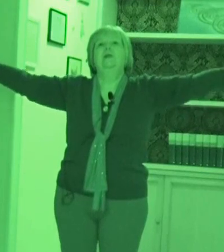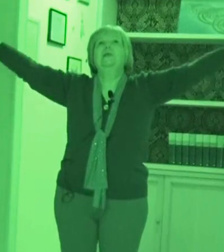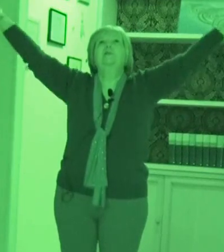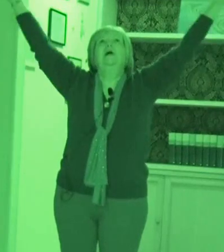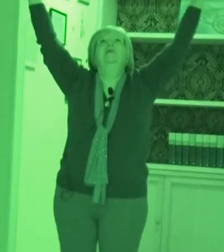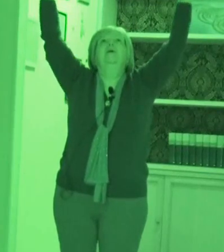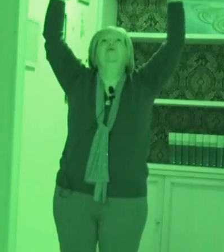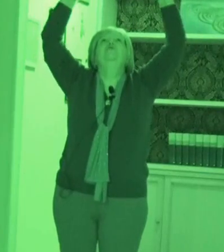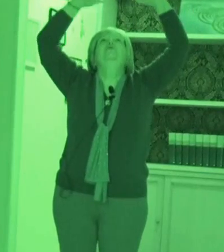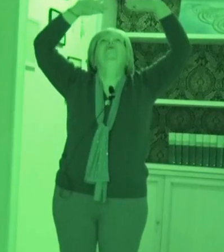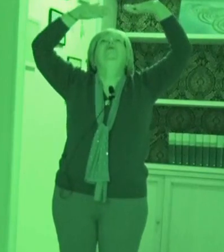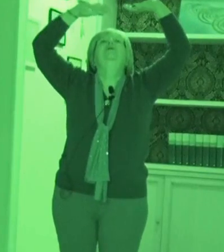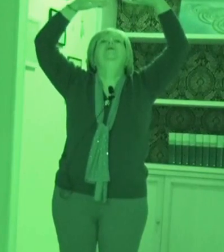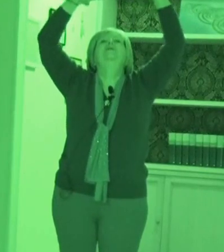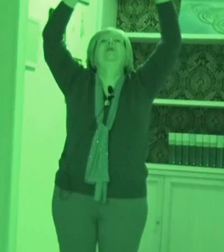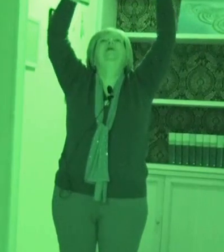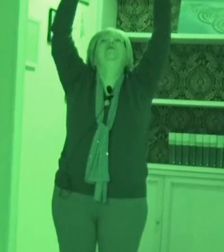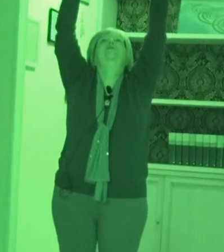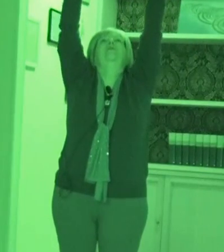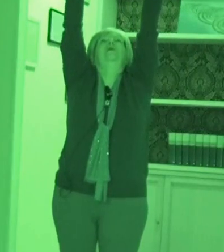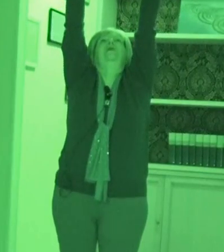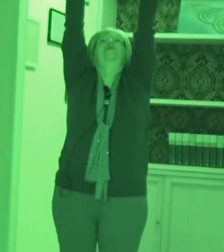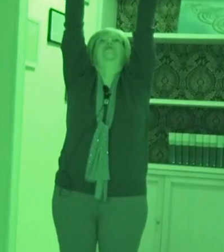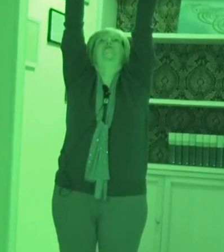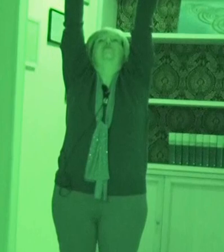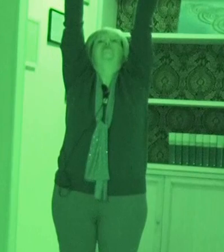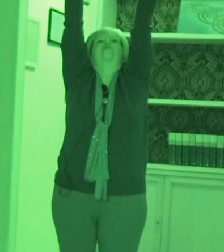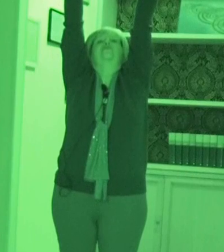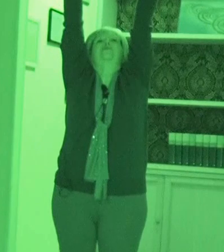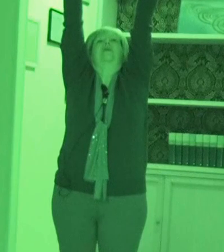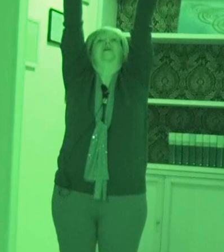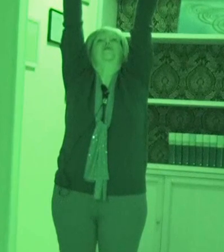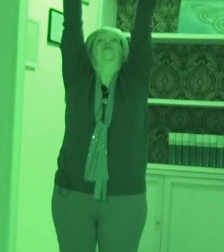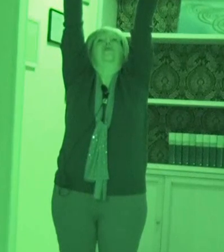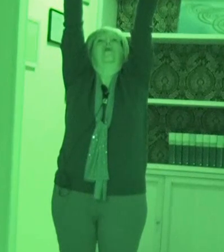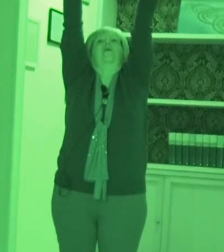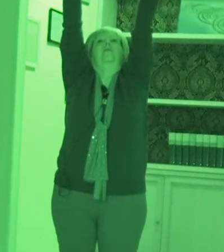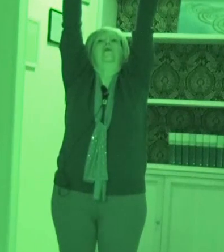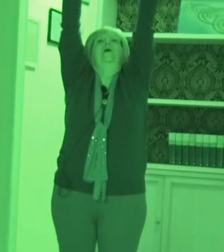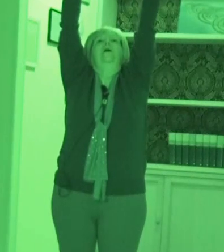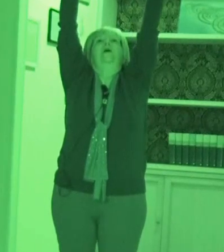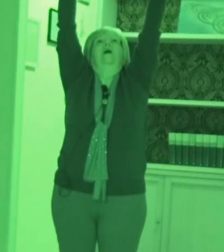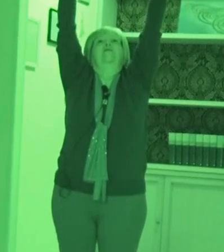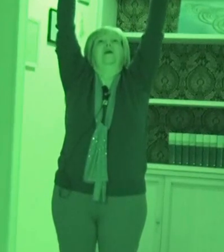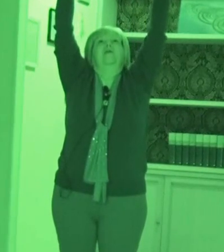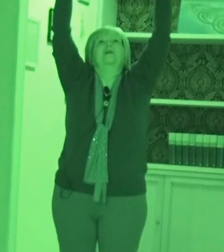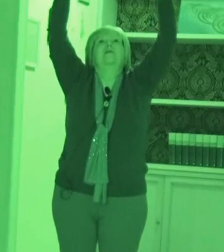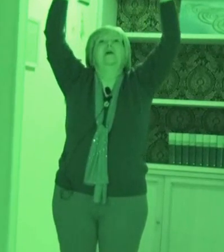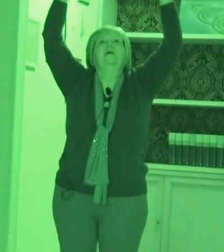Espirando vado su, spingo di nuovo l'energia su, su, su, su, streccio tutto il corpo, afferro la sfera di